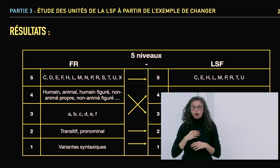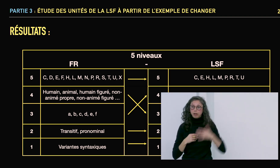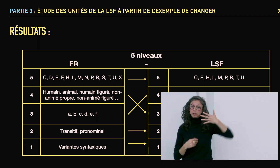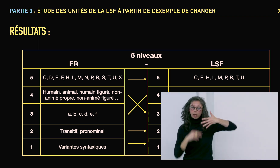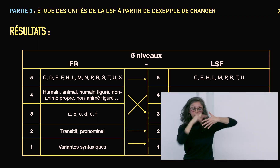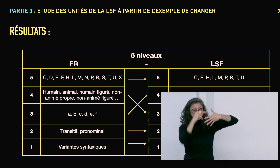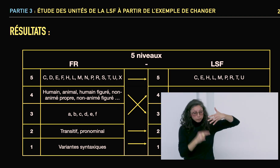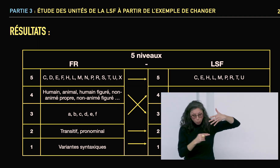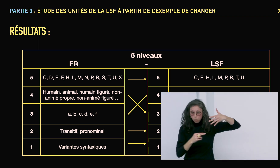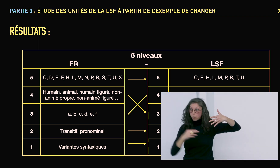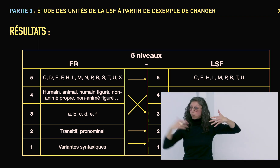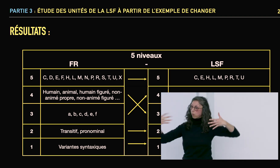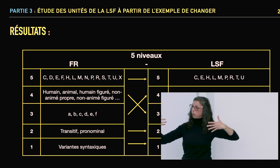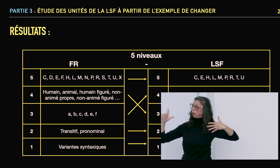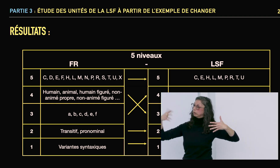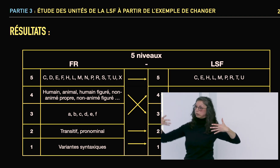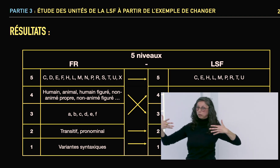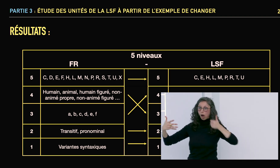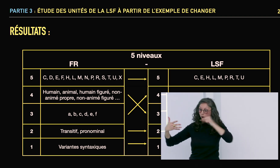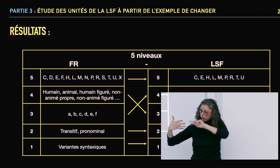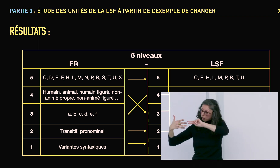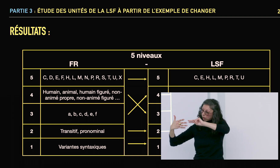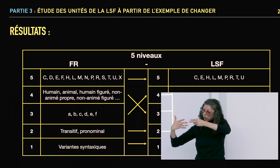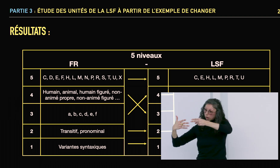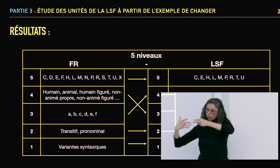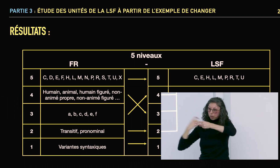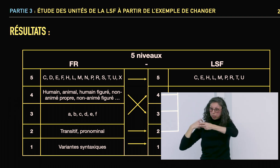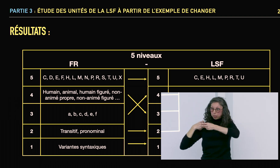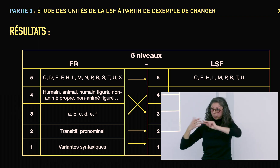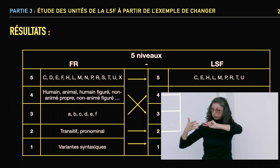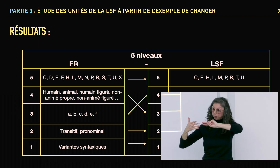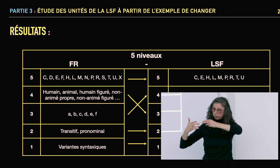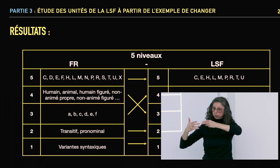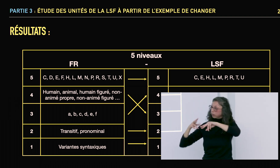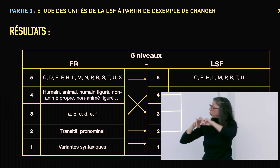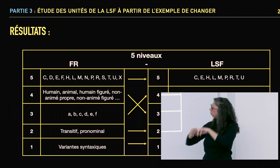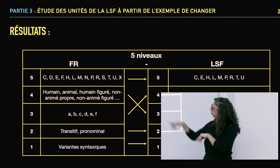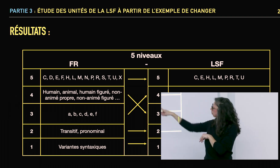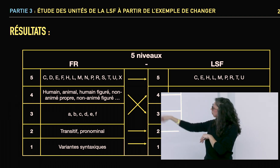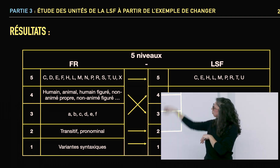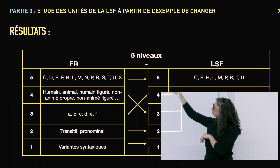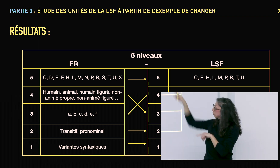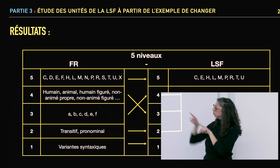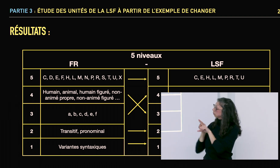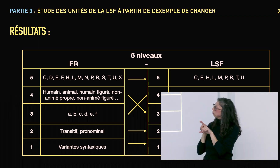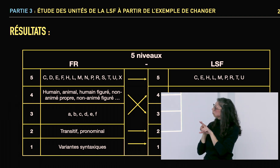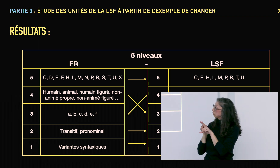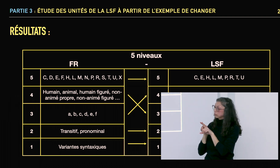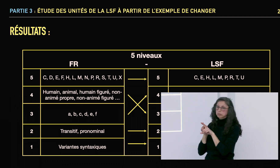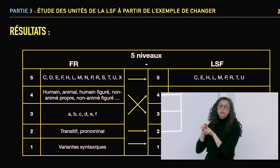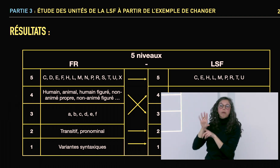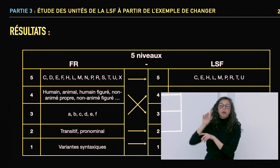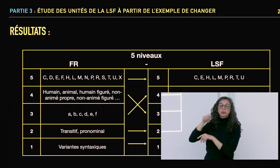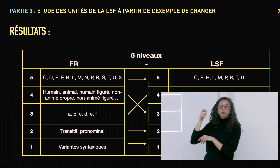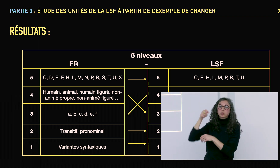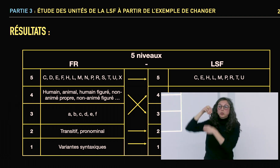Donc, si on compare la hiérarchie des classes en français et la hiérarchie des classes en LSF, on s'aperçoit qu'il y a une inversion entre deux